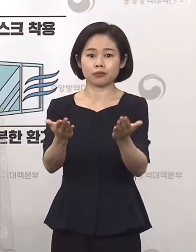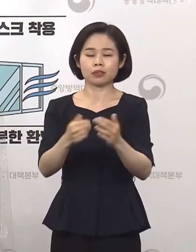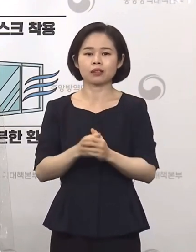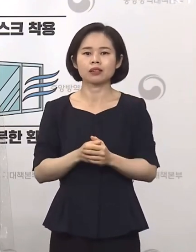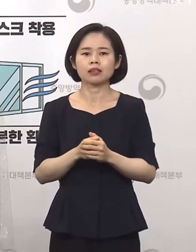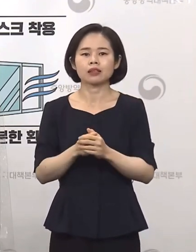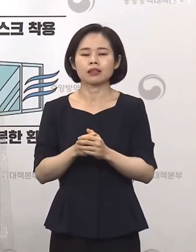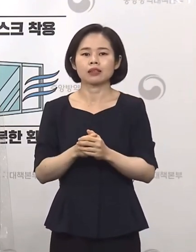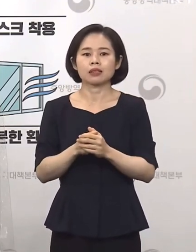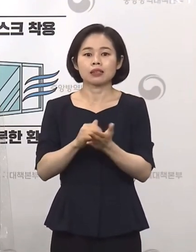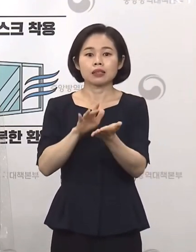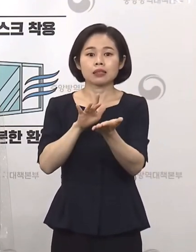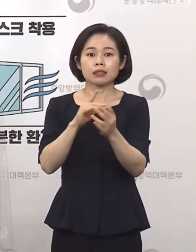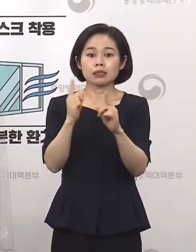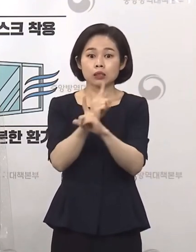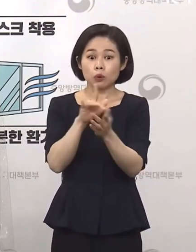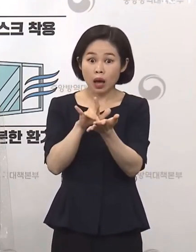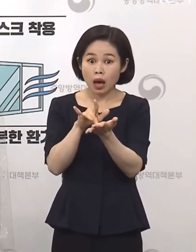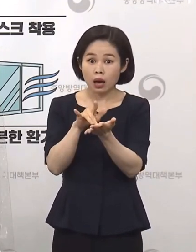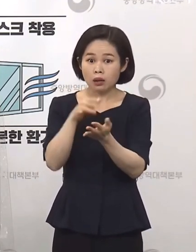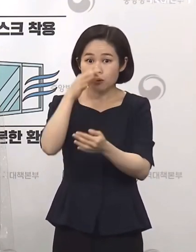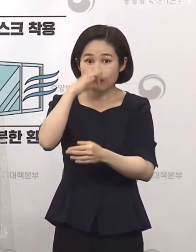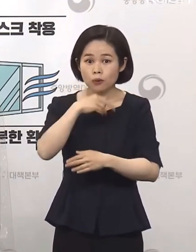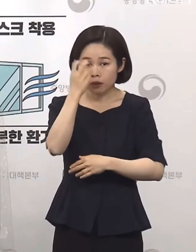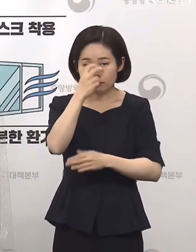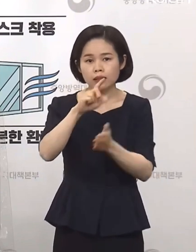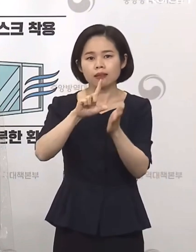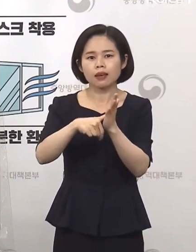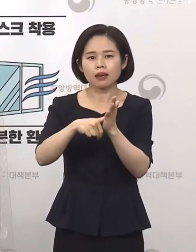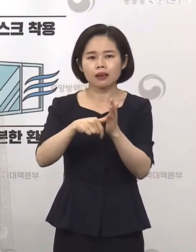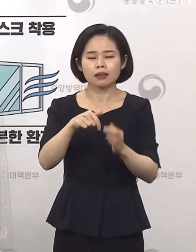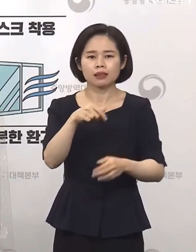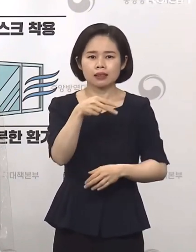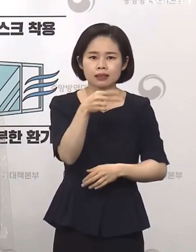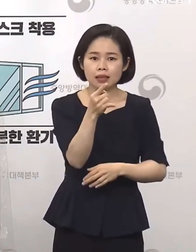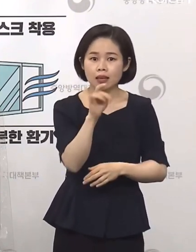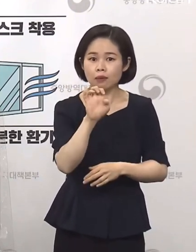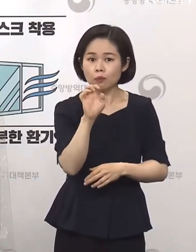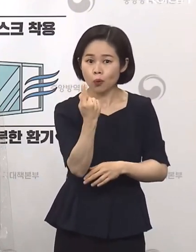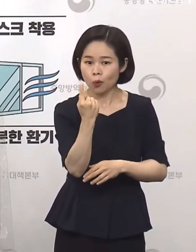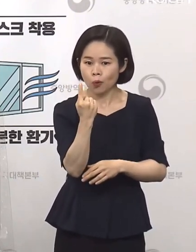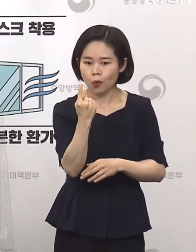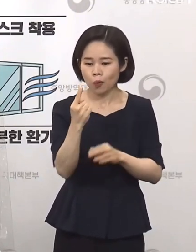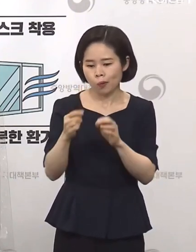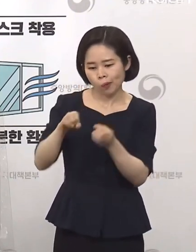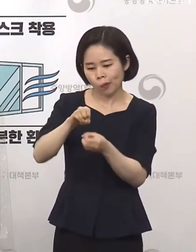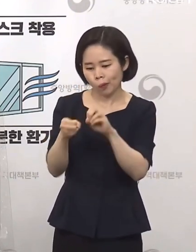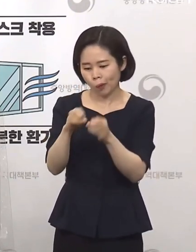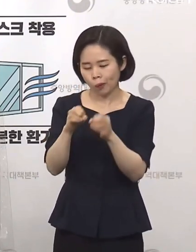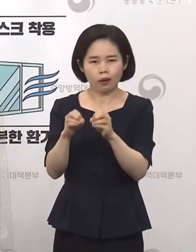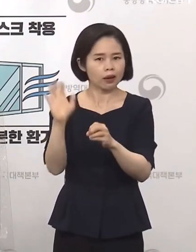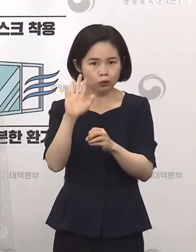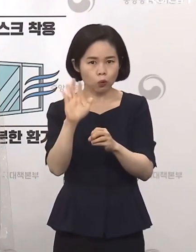경우는 효능 검사를 할 때 세포 수준보다는 동물 실험의 결과가 더